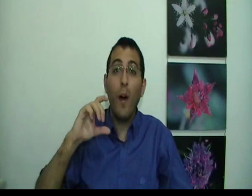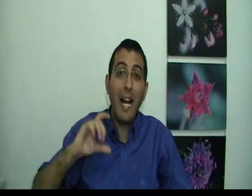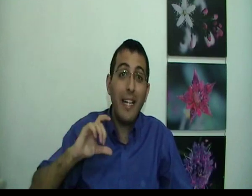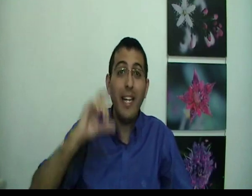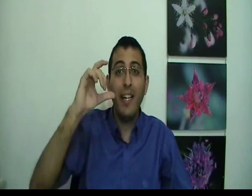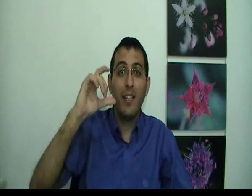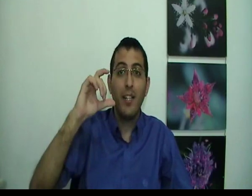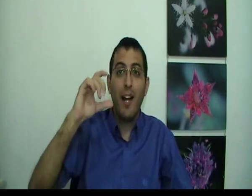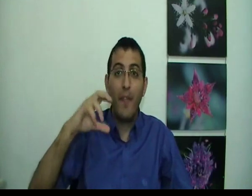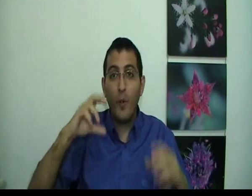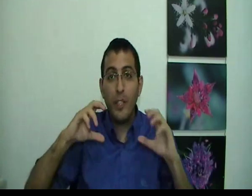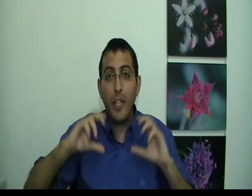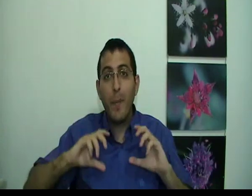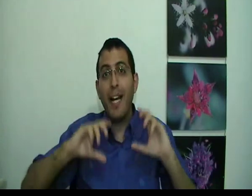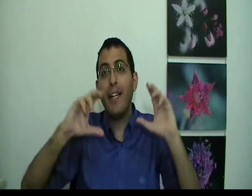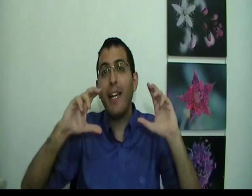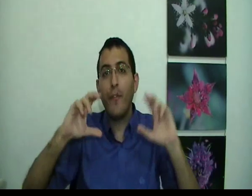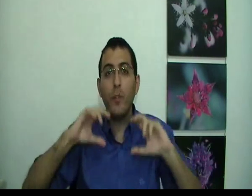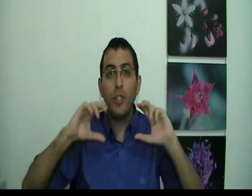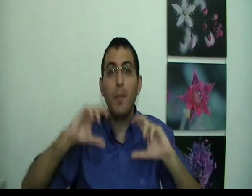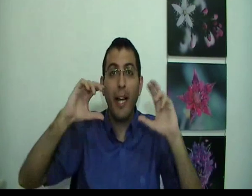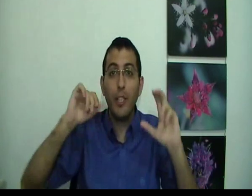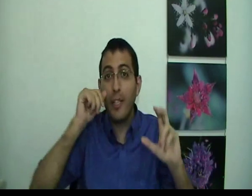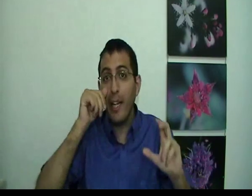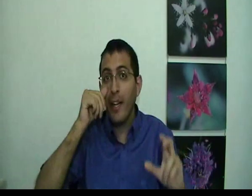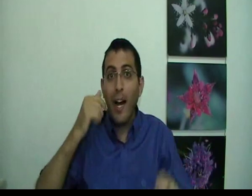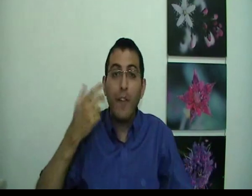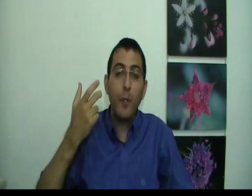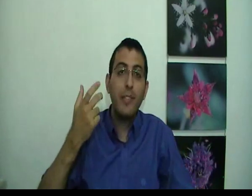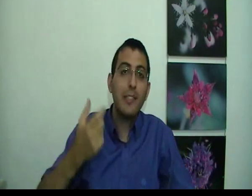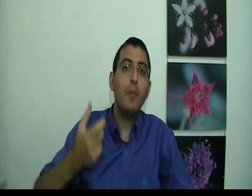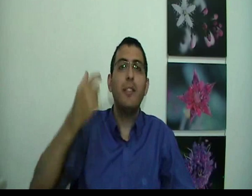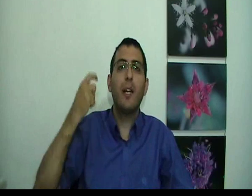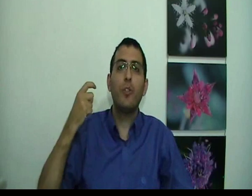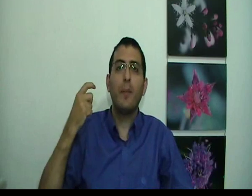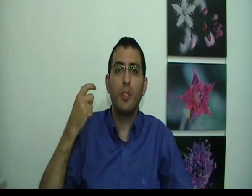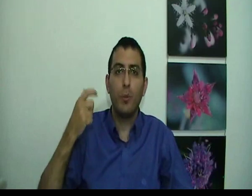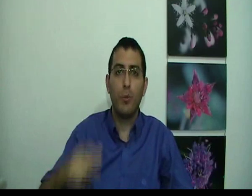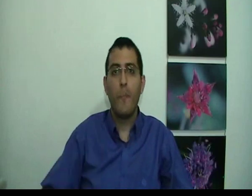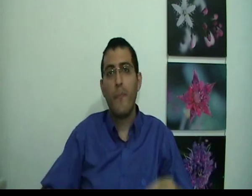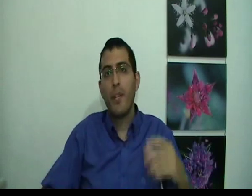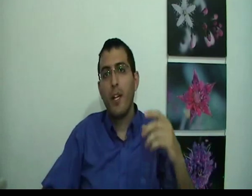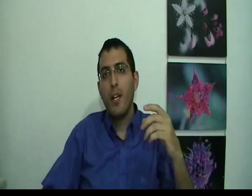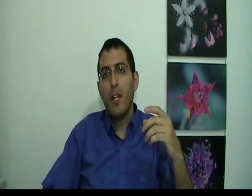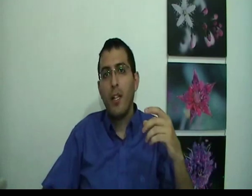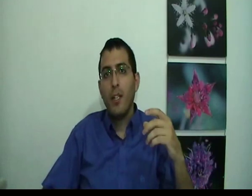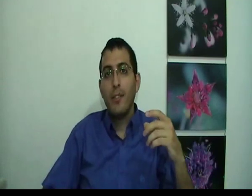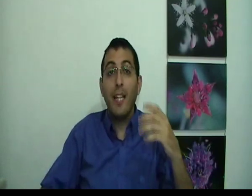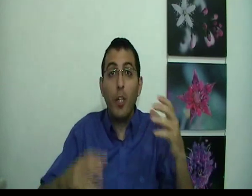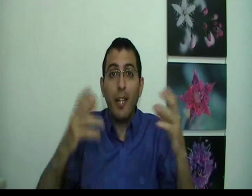האני אפילו זה שאני אומר אני אפילו זה שאני מרגיש אני אפילו זה עצמו זה התגלול של המציאות זה לא יותר